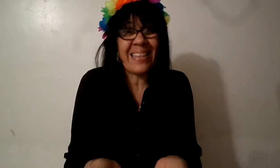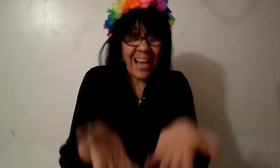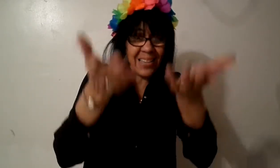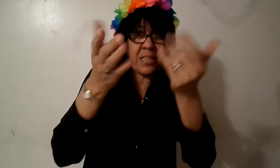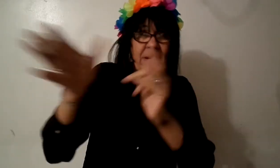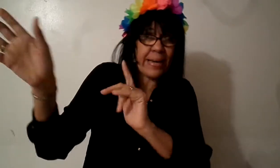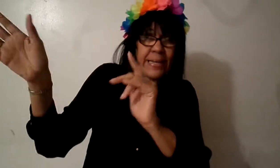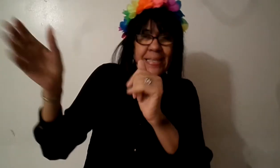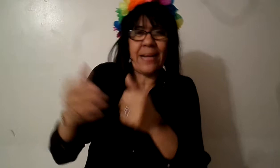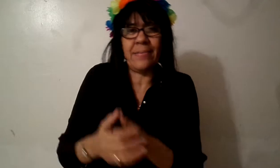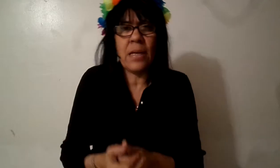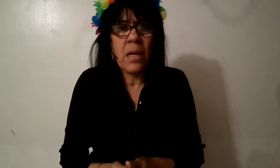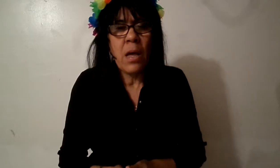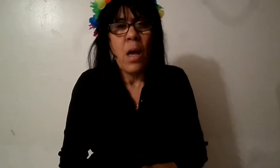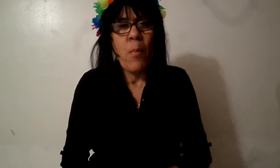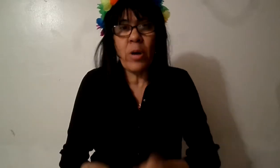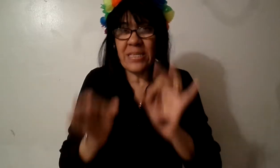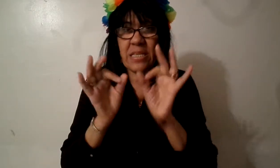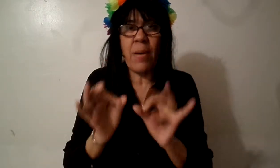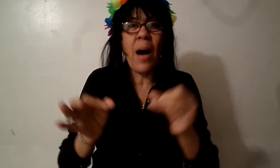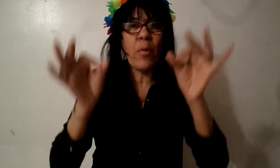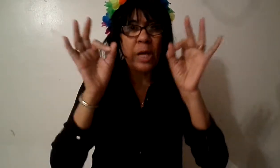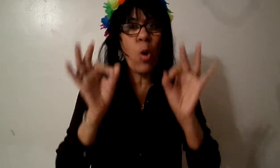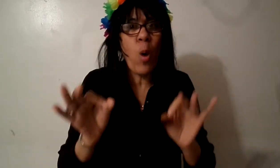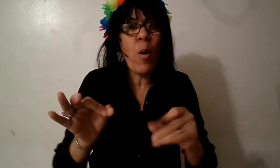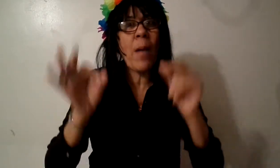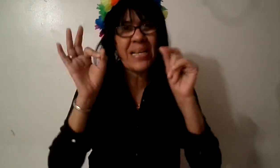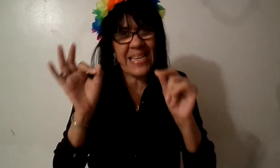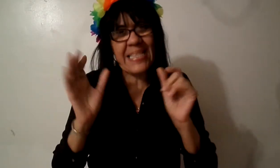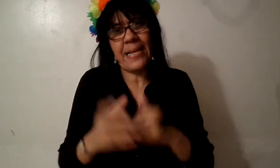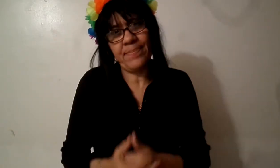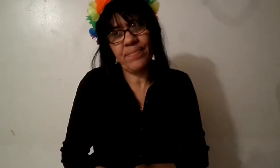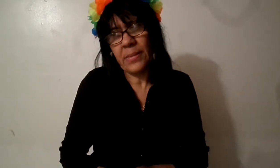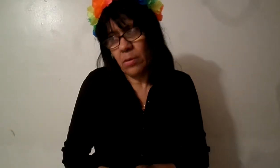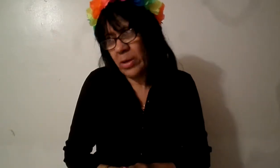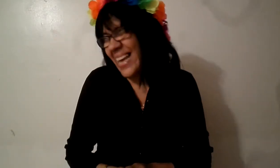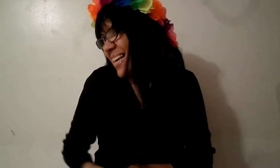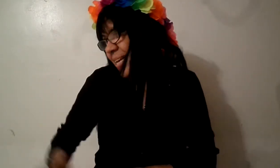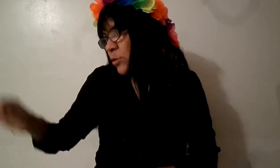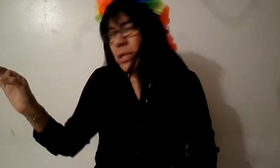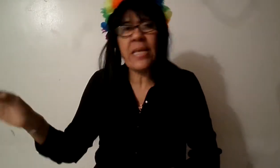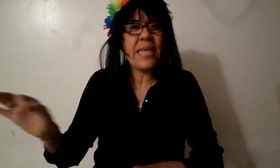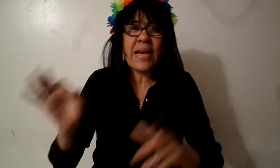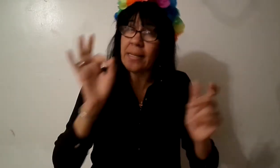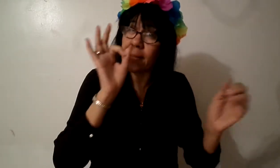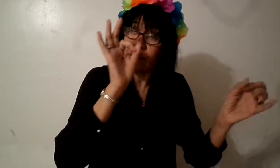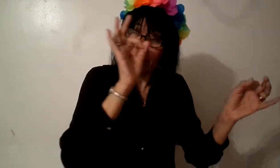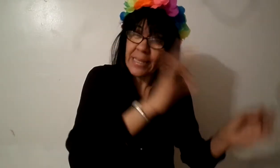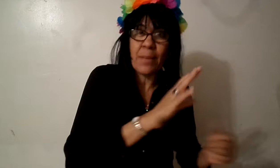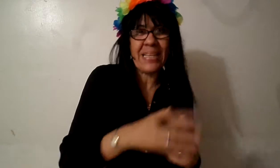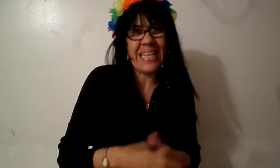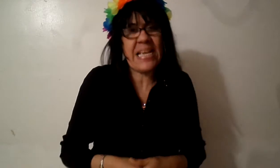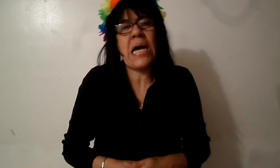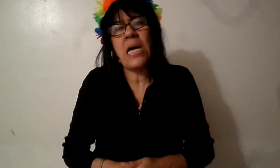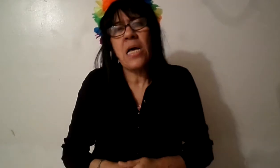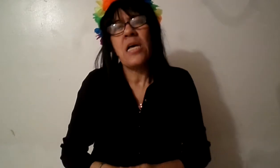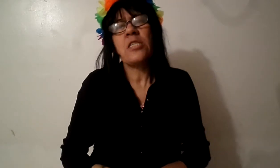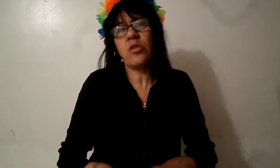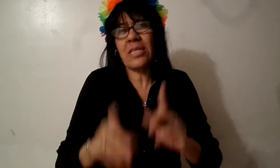das de evangelista, porque se te van a poner los huevos a pesetas, ok, y el que no tiene dingas, tiene mandigas entonces se te